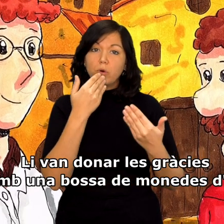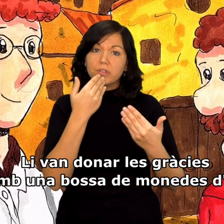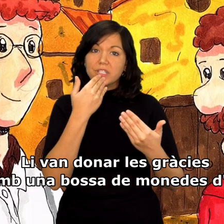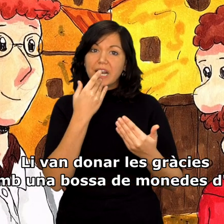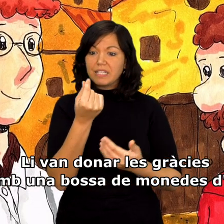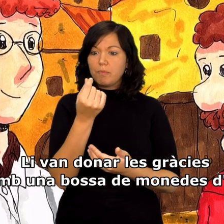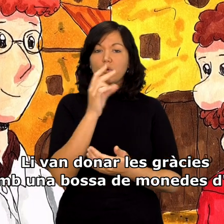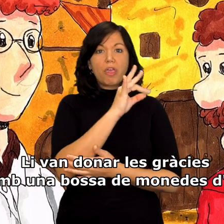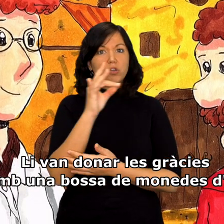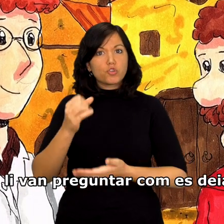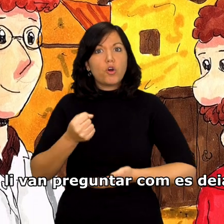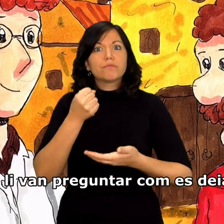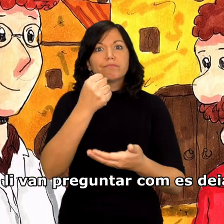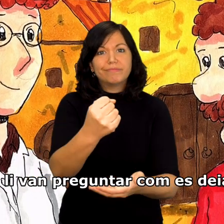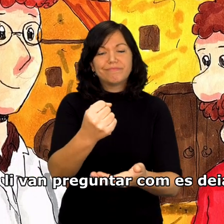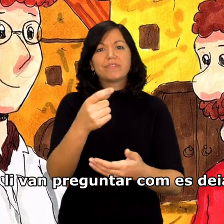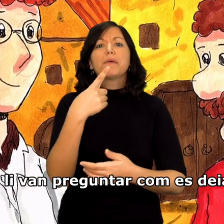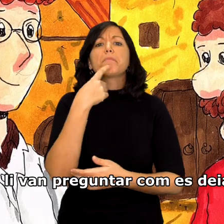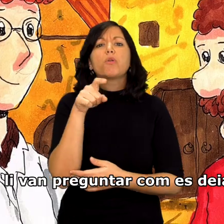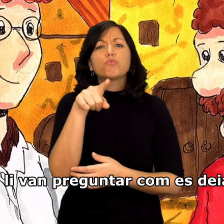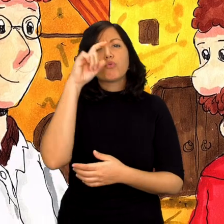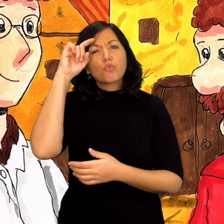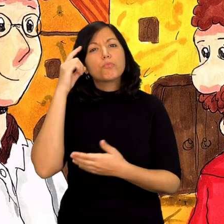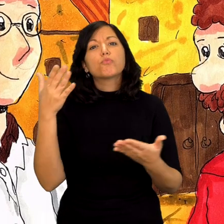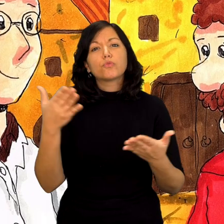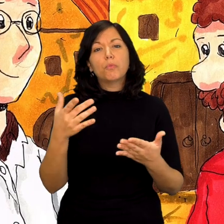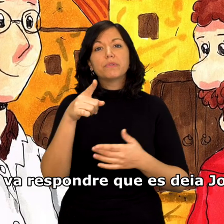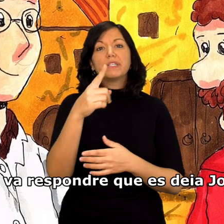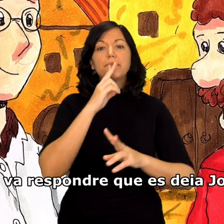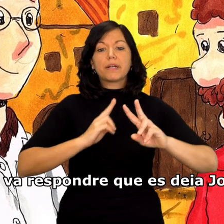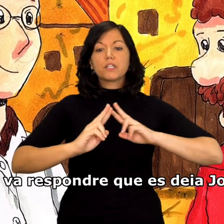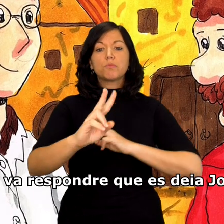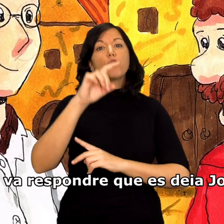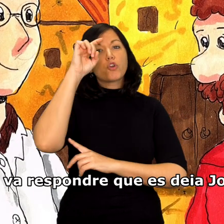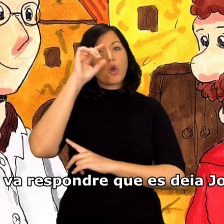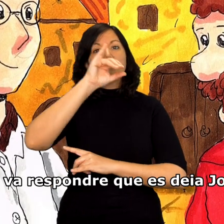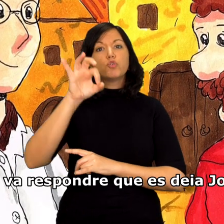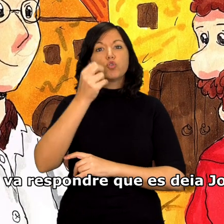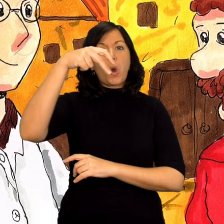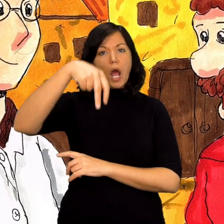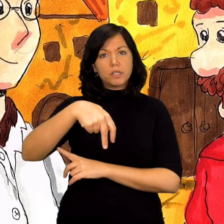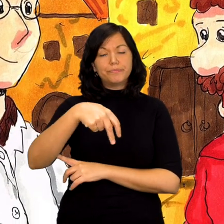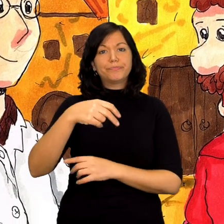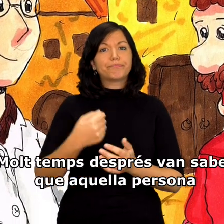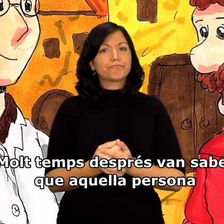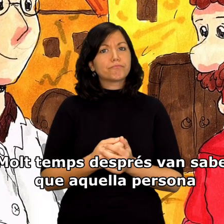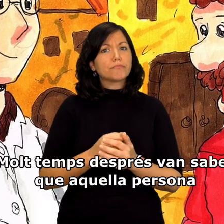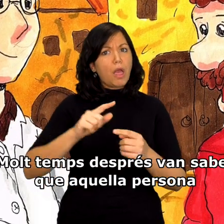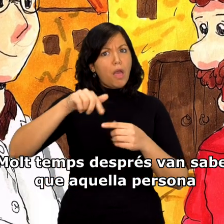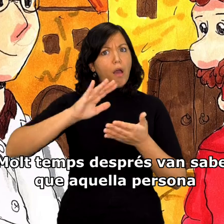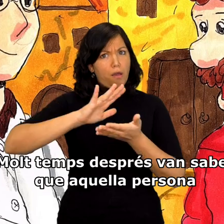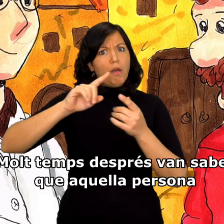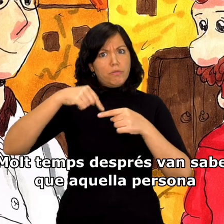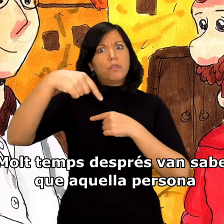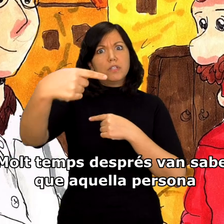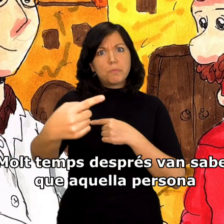gràcies amb una bossa de monedes d'or i li van preguntar com es deia. Ell va respondre que es deia Joan. Molt temps